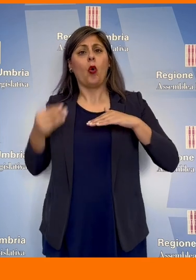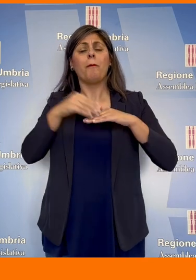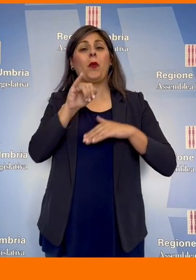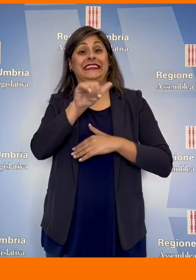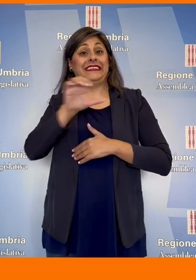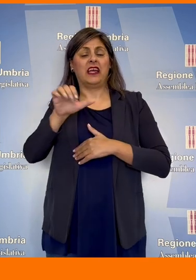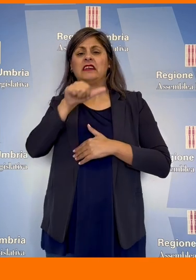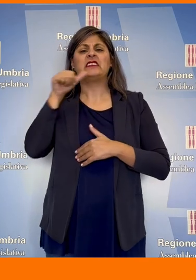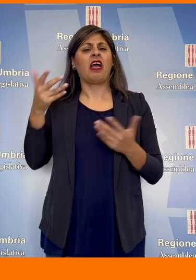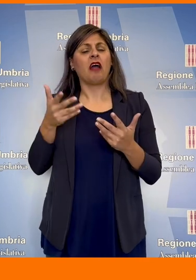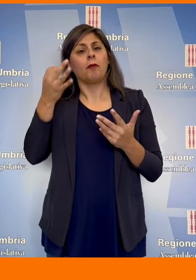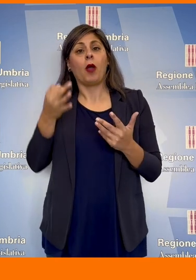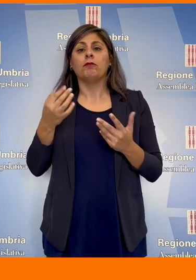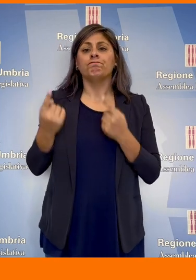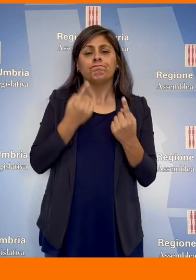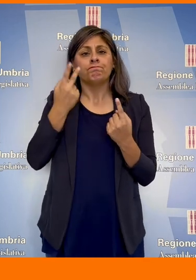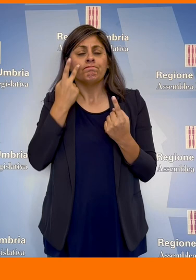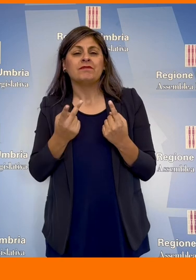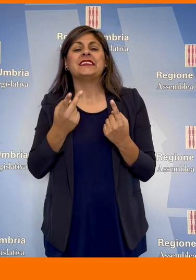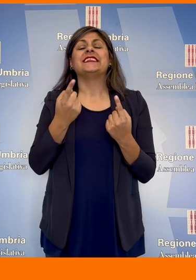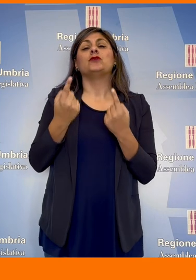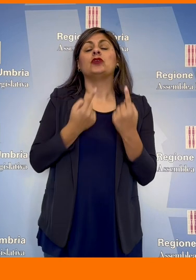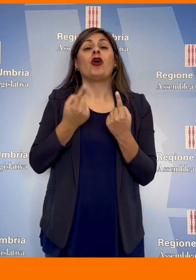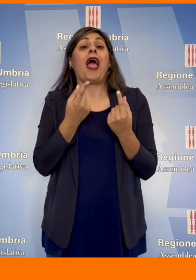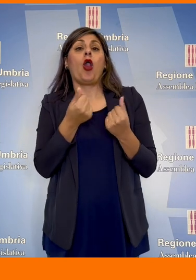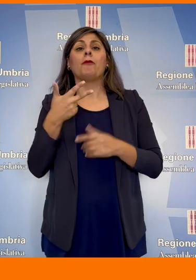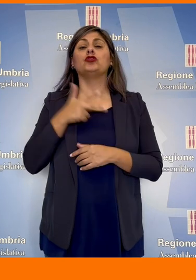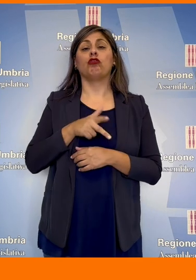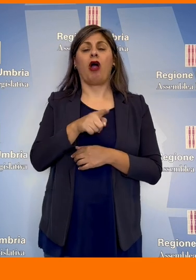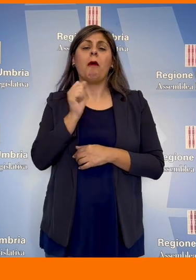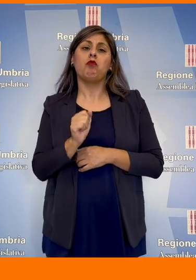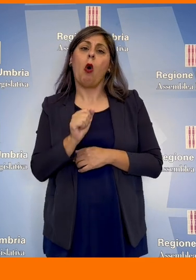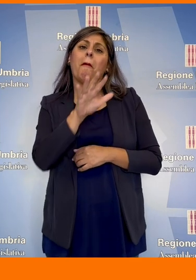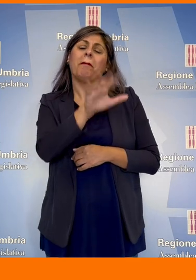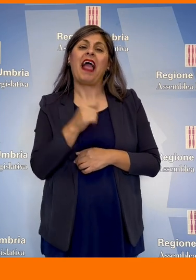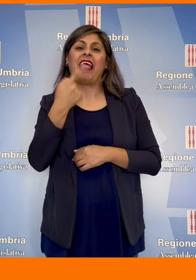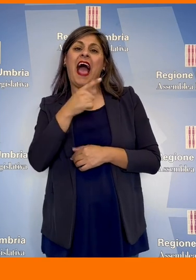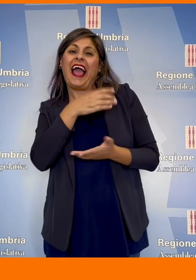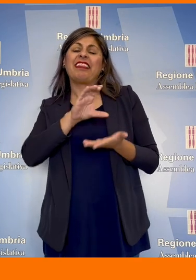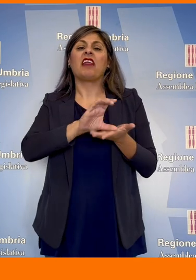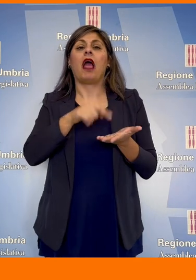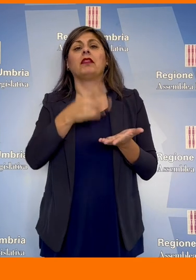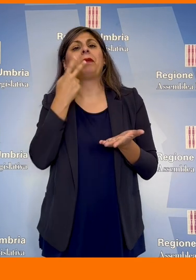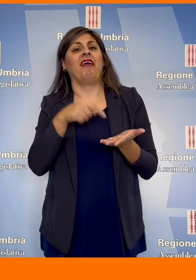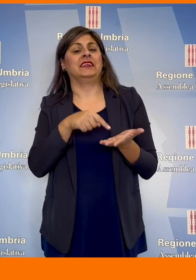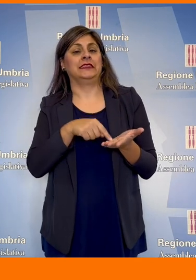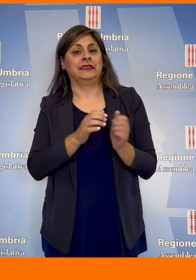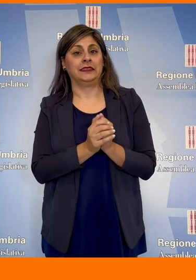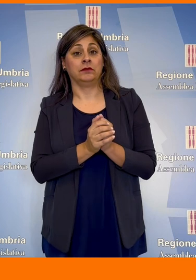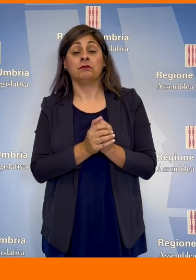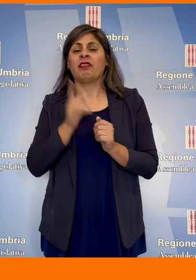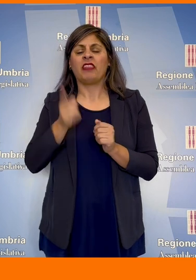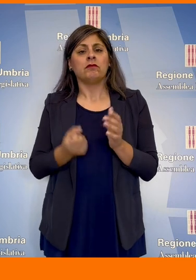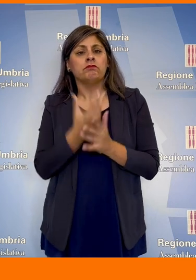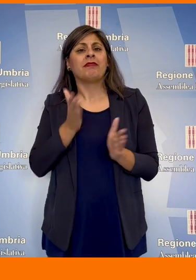dell'Isee per la definizione delle condizioni economiche e sociali che consentono di accedere agli interventi previsti. Verrà creato